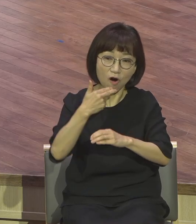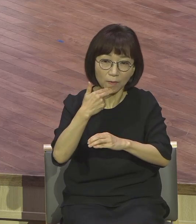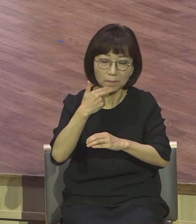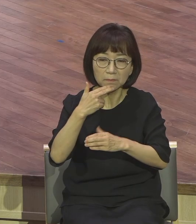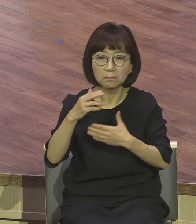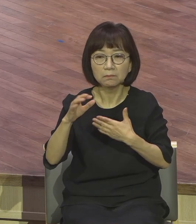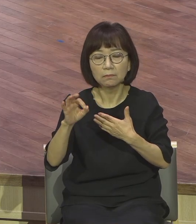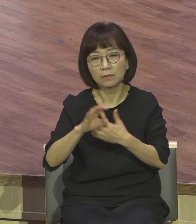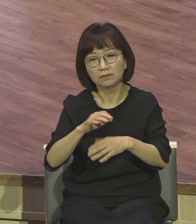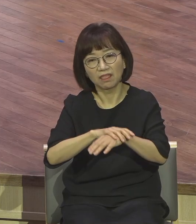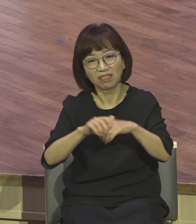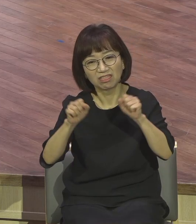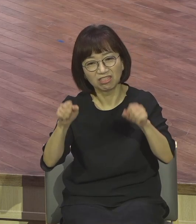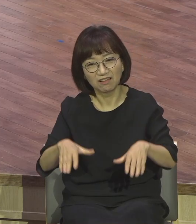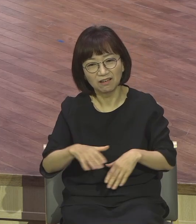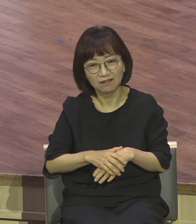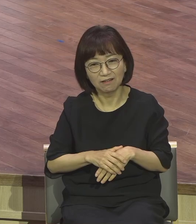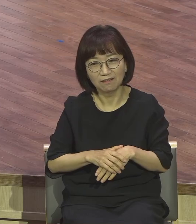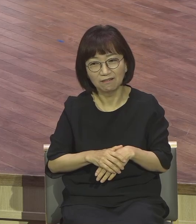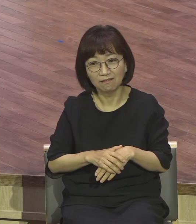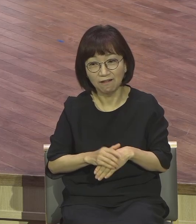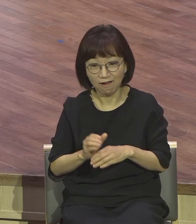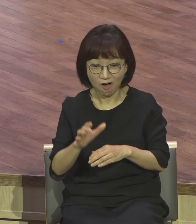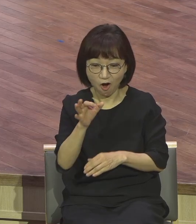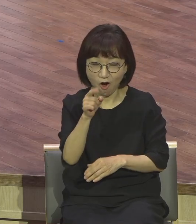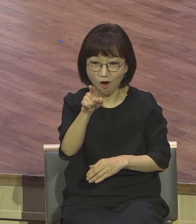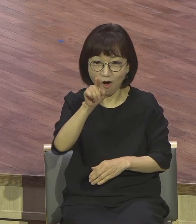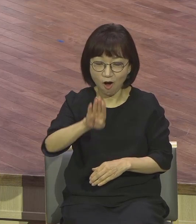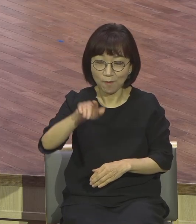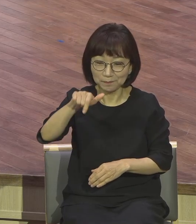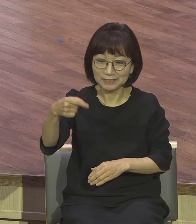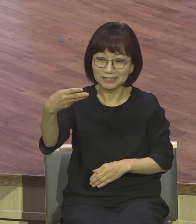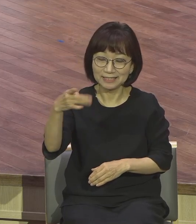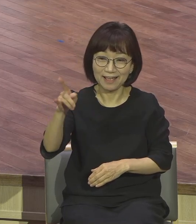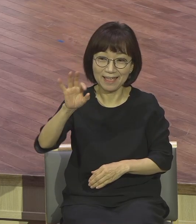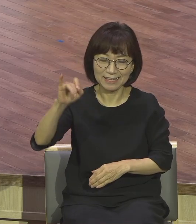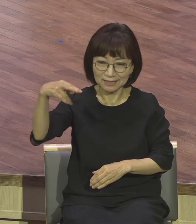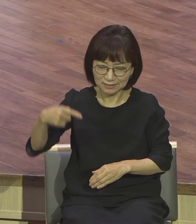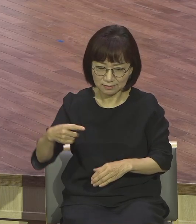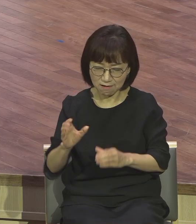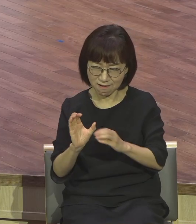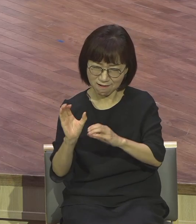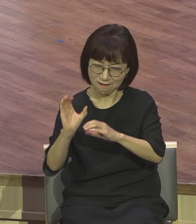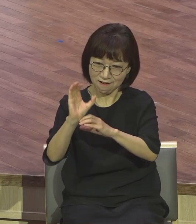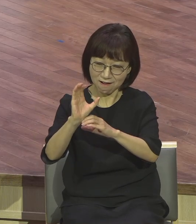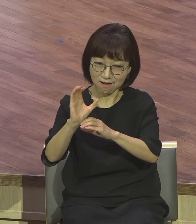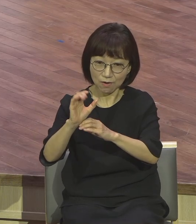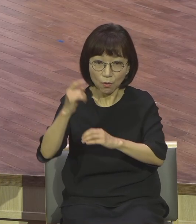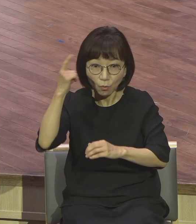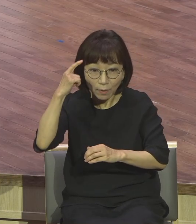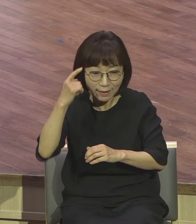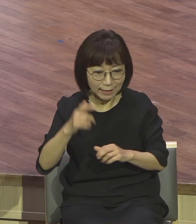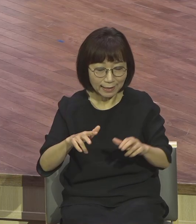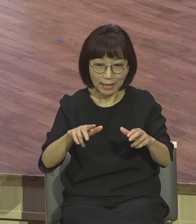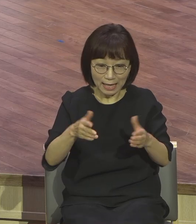그게 뭐예요? 바로 업그레이드입니다. 업그레이드가 왜 돼야 되느냐. 도로 상황이 지금 매일 바뀌어요.